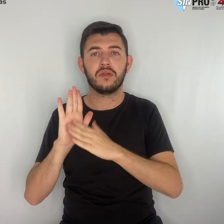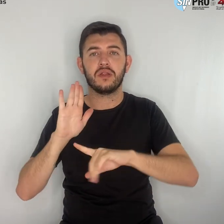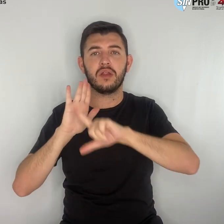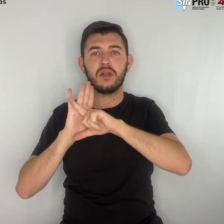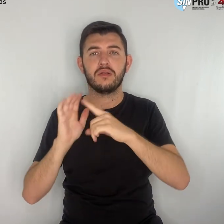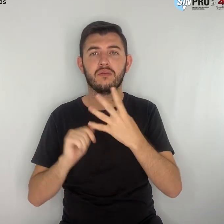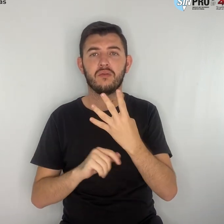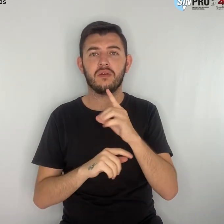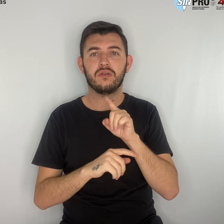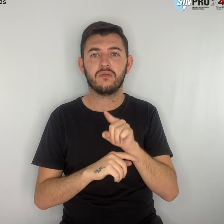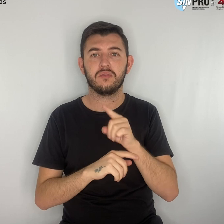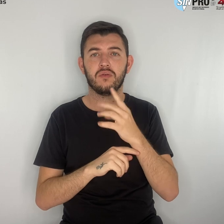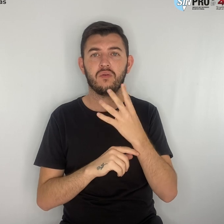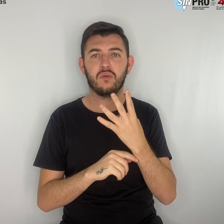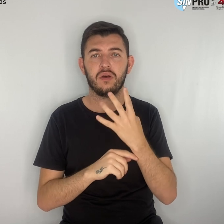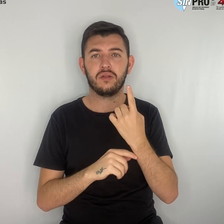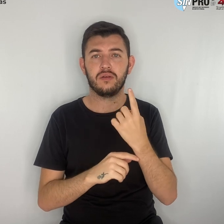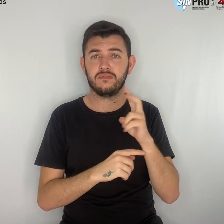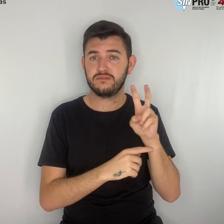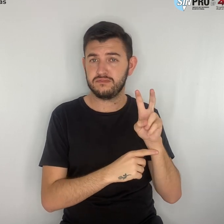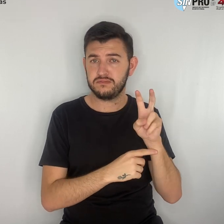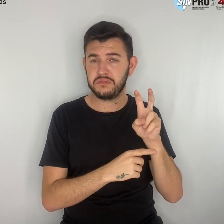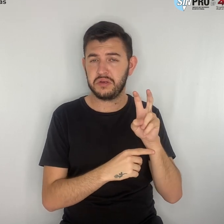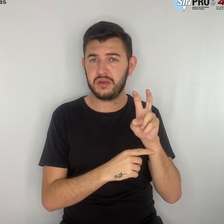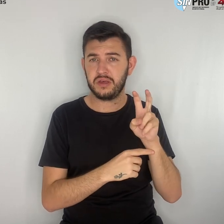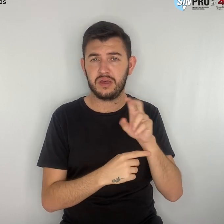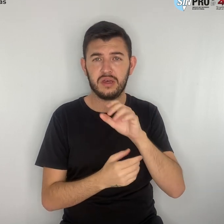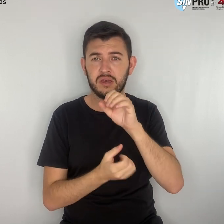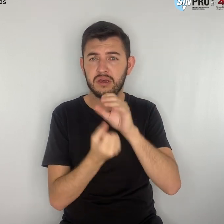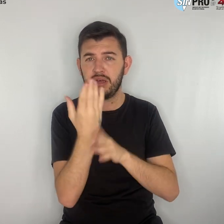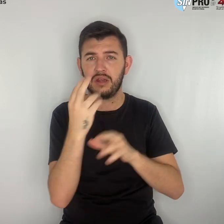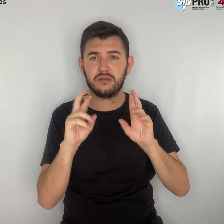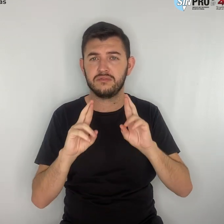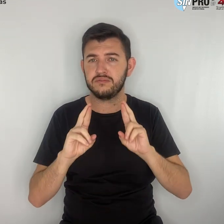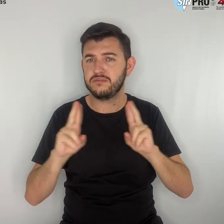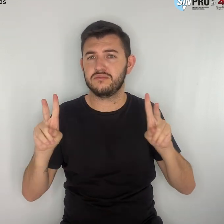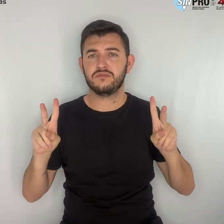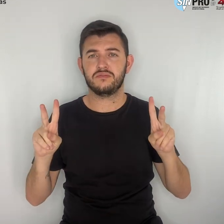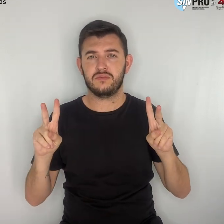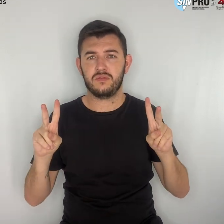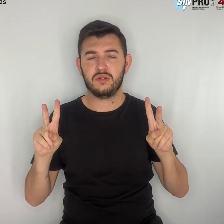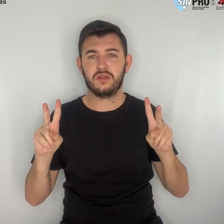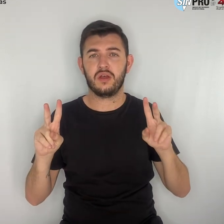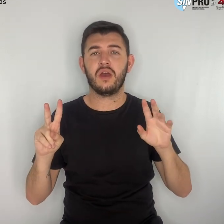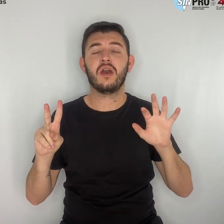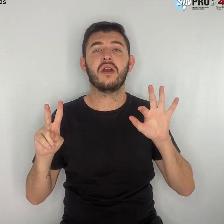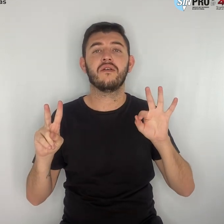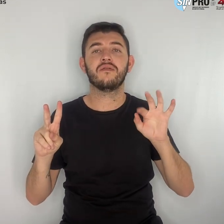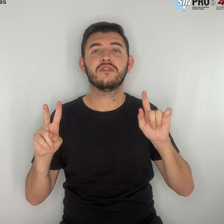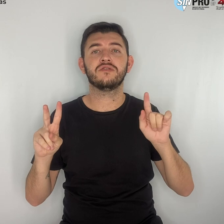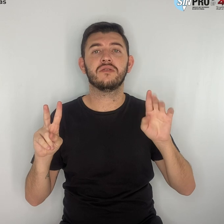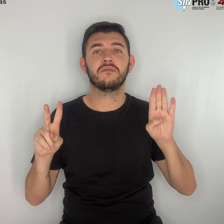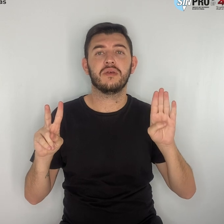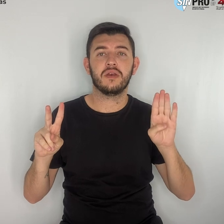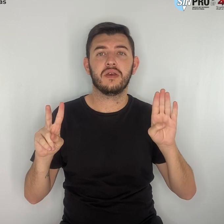pois criam dicotomia entre a FGB e a parte diversificada,